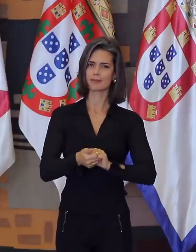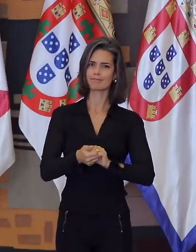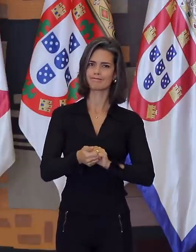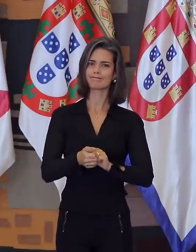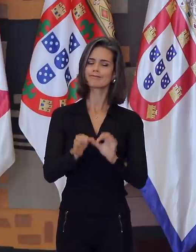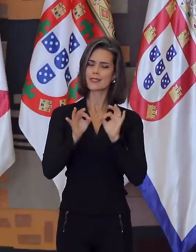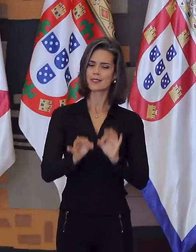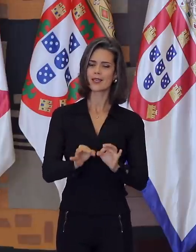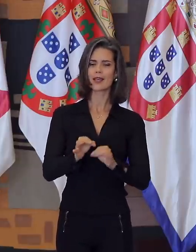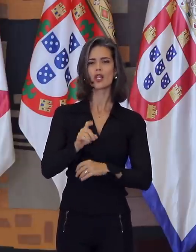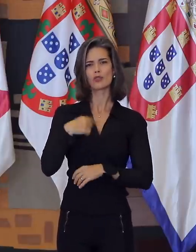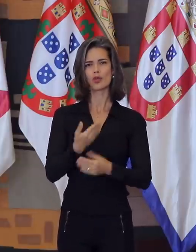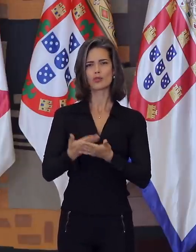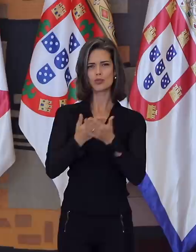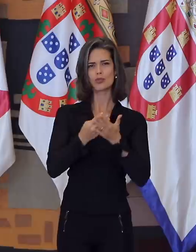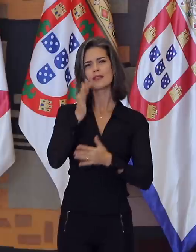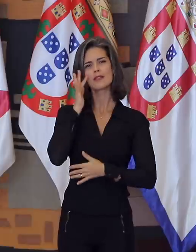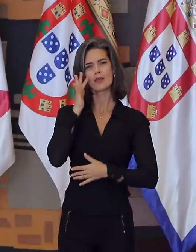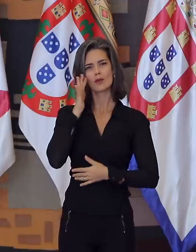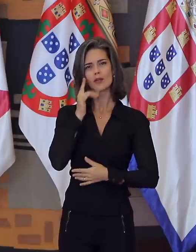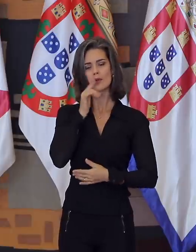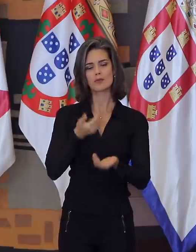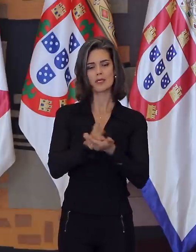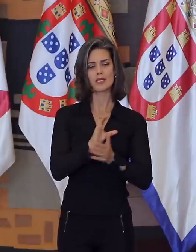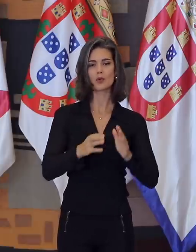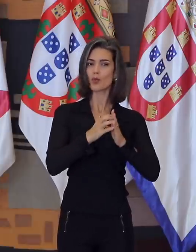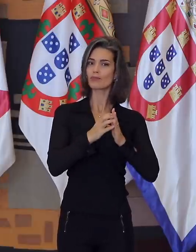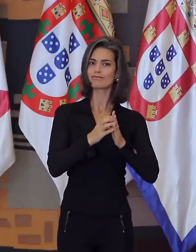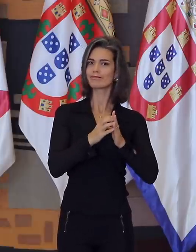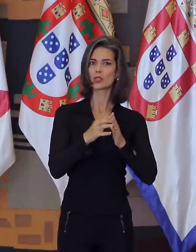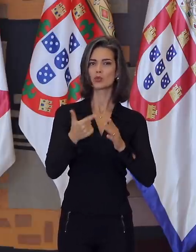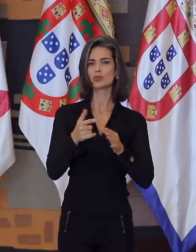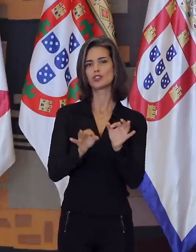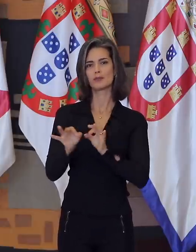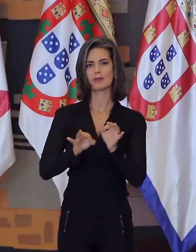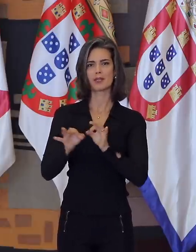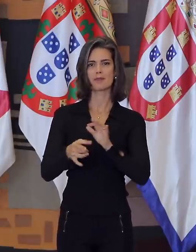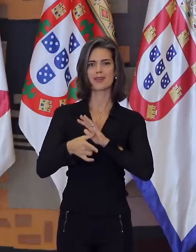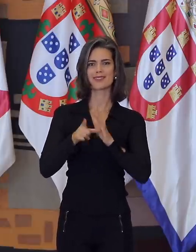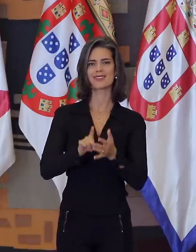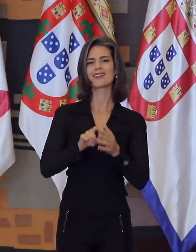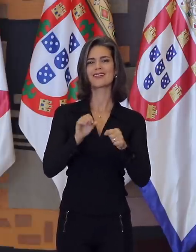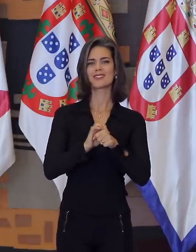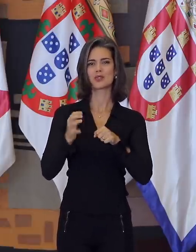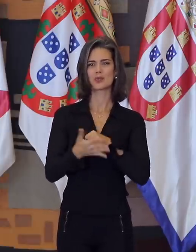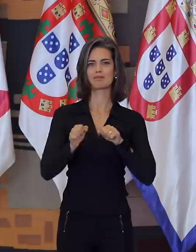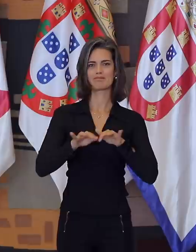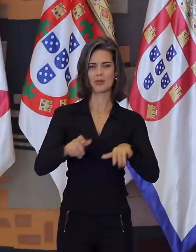Definitivamente, as teorias que estudamos para o concurso de admissão não nos prepararam para esse preocupante cenário.